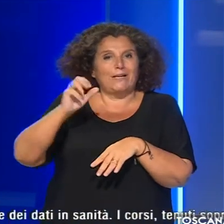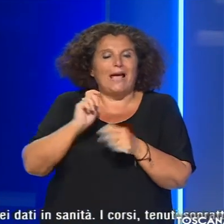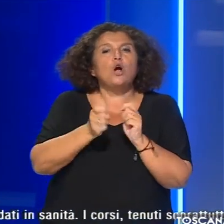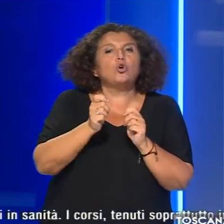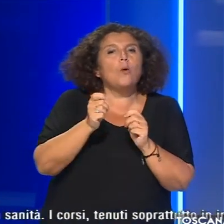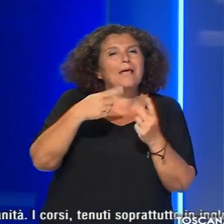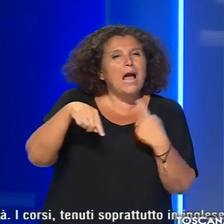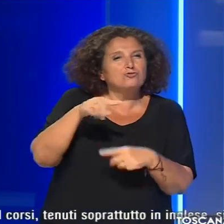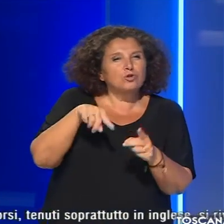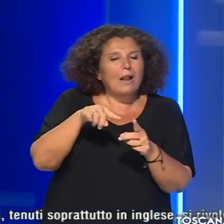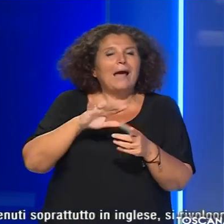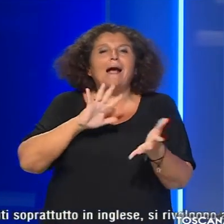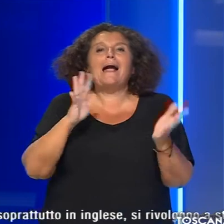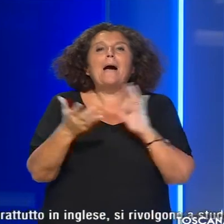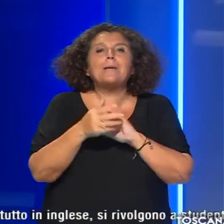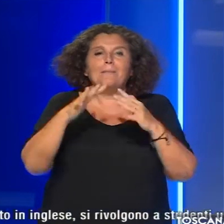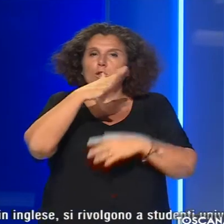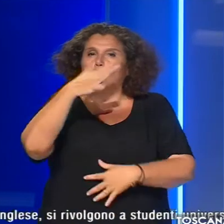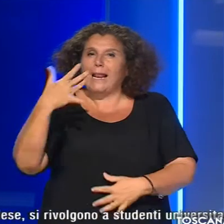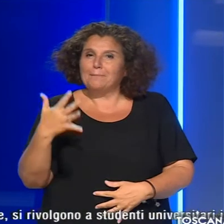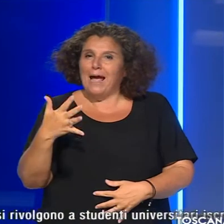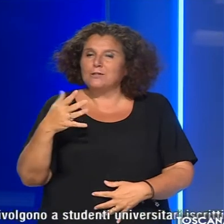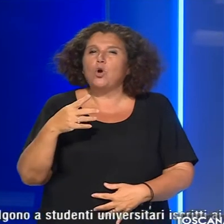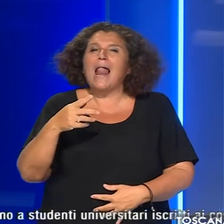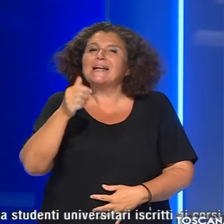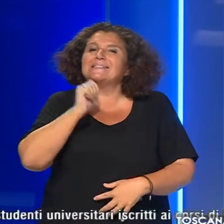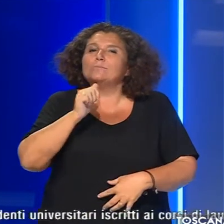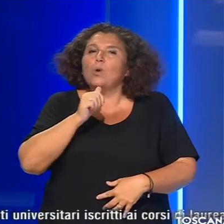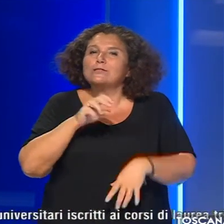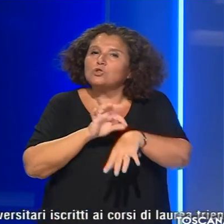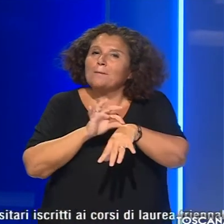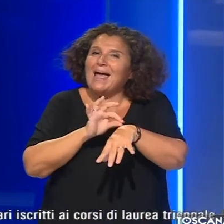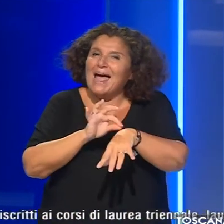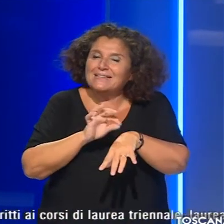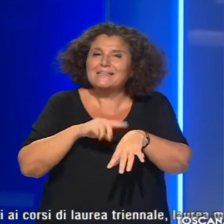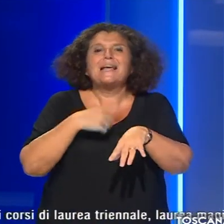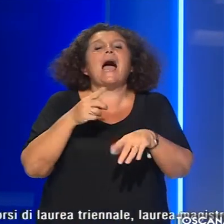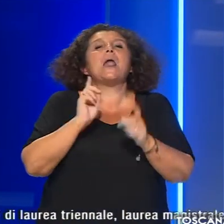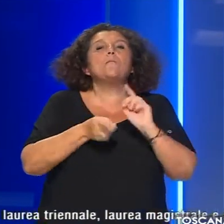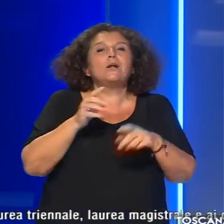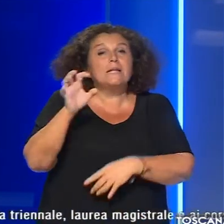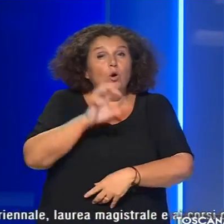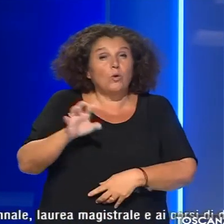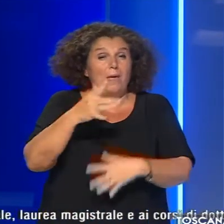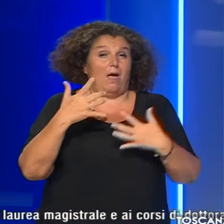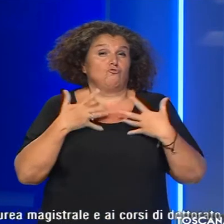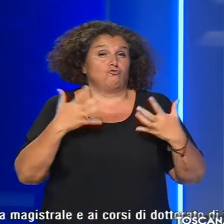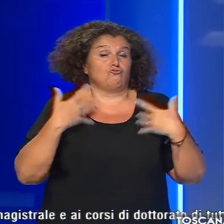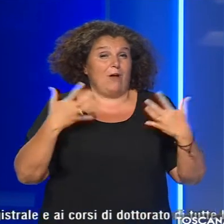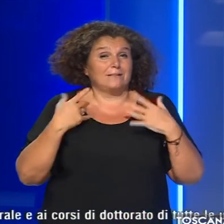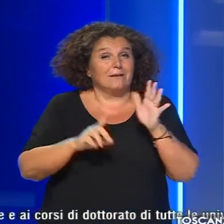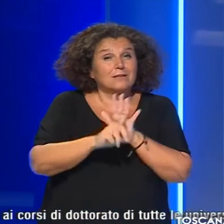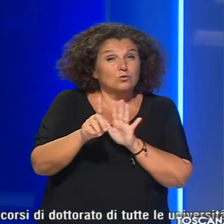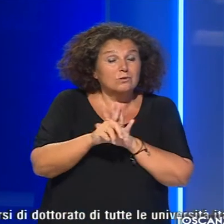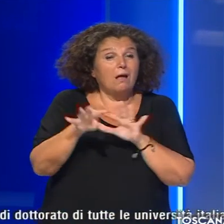circolare al cambiamento climatico alle simulazioni mediche alla politica europea alla scienza dei dati